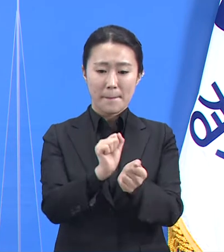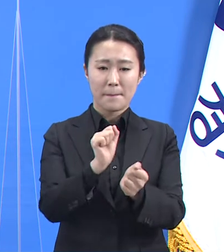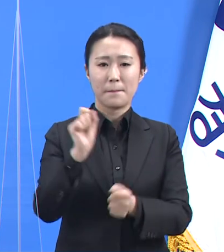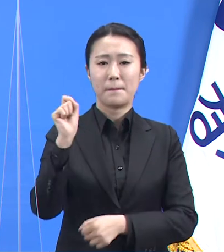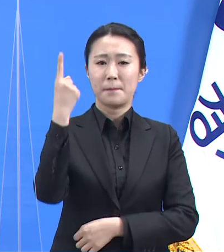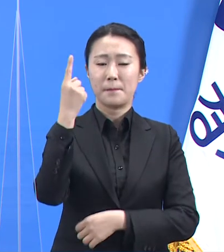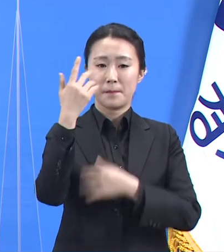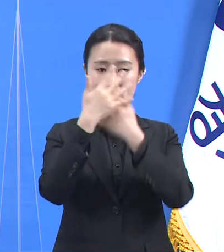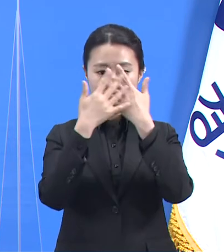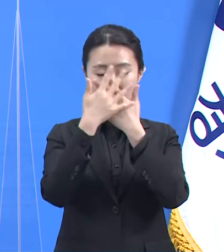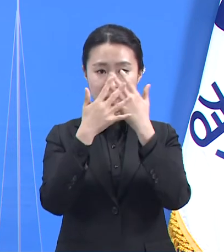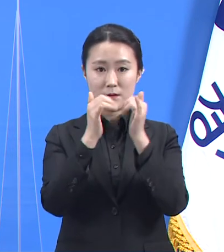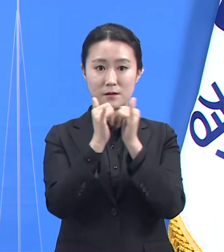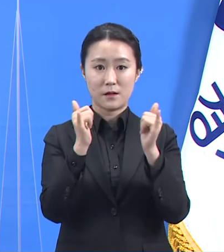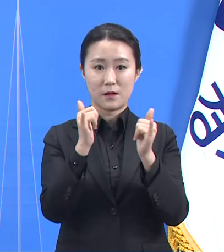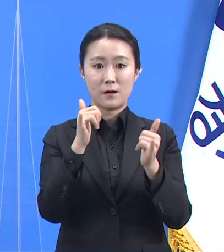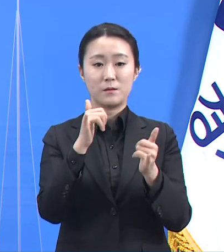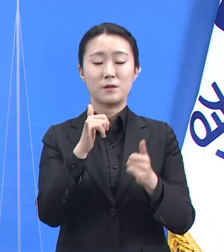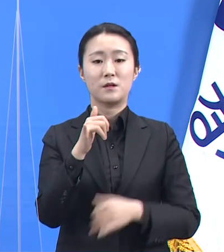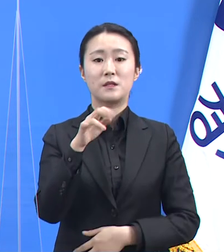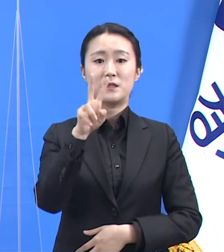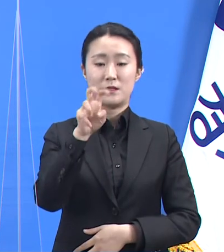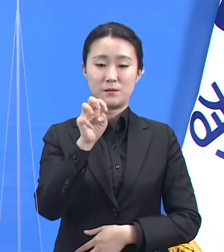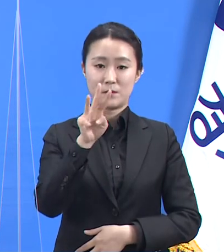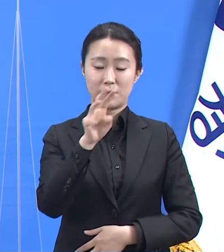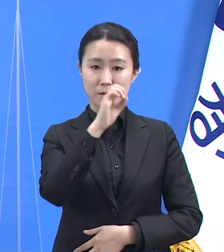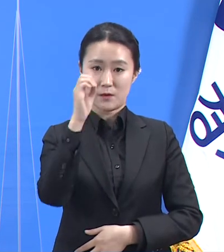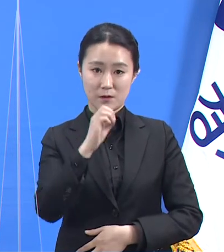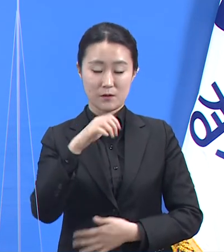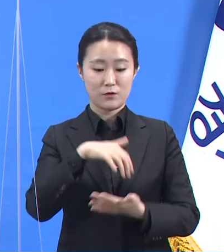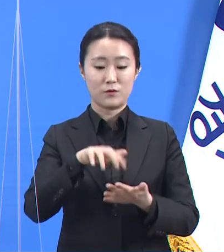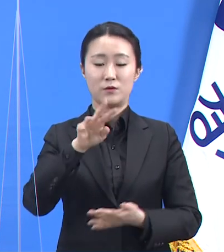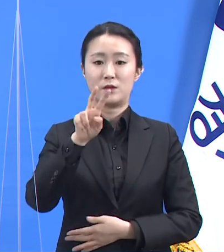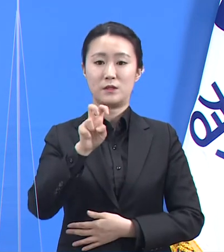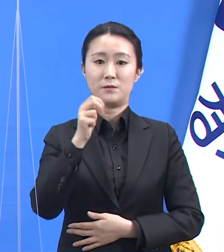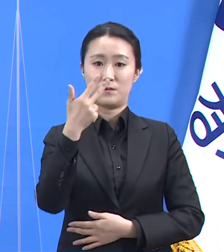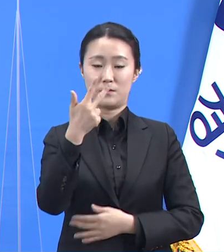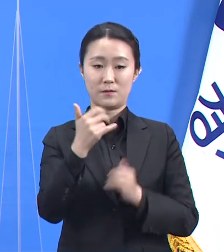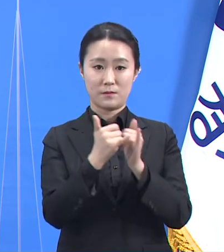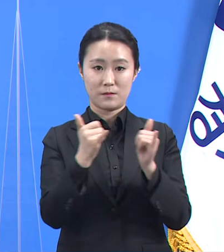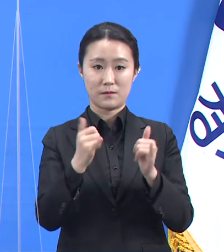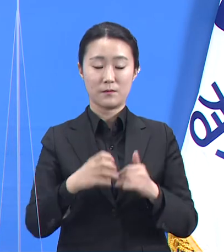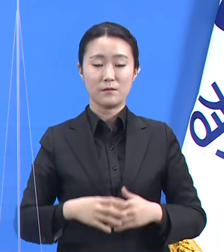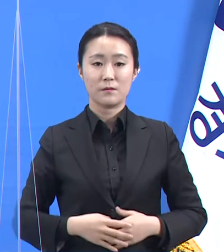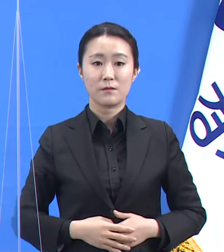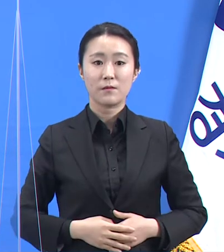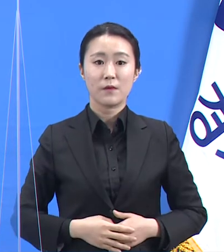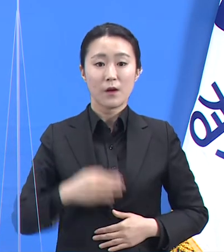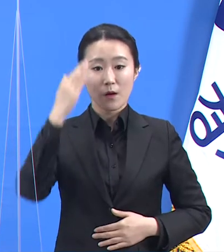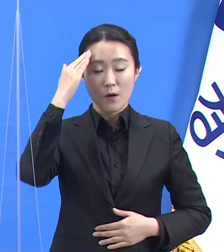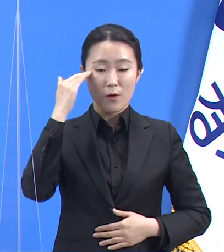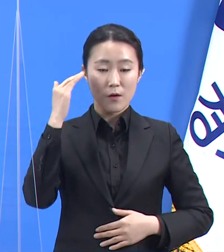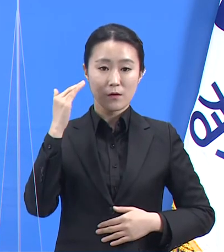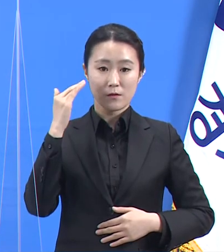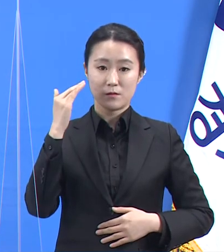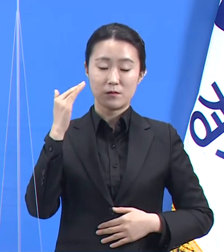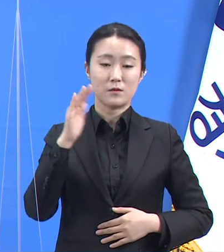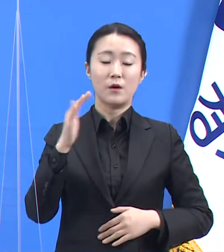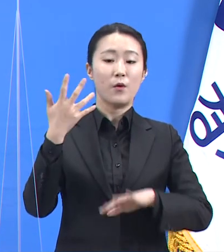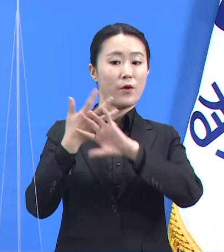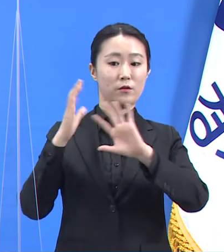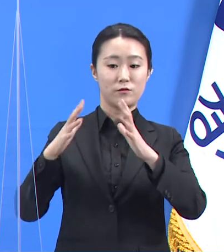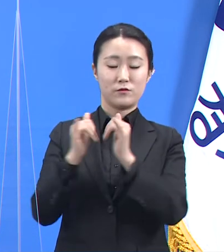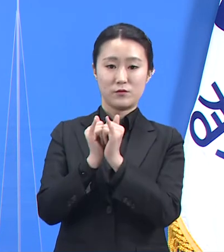확진자는 23.1%인 27명입니다. 외국인 확진자는 11.1